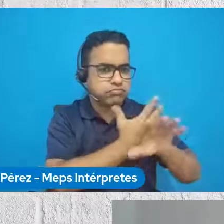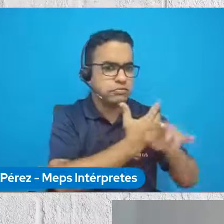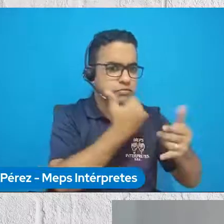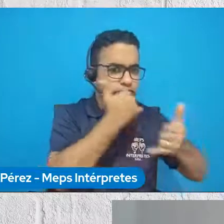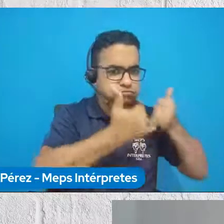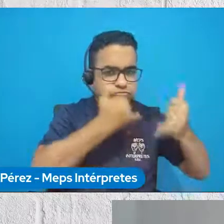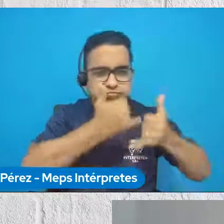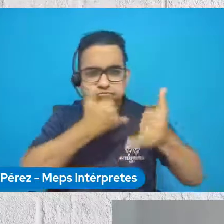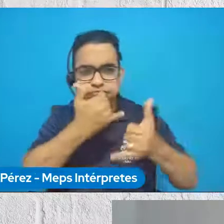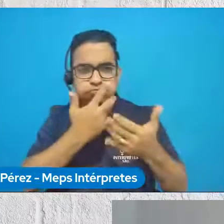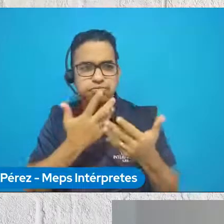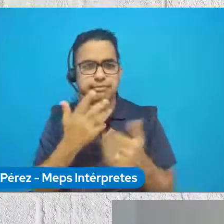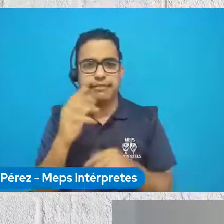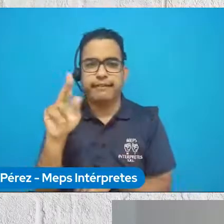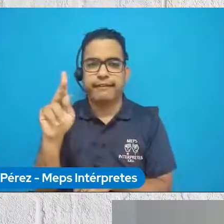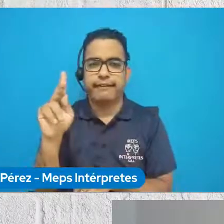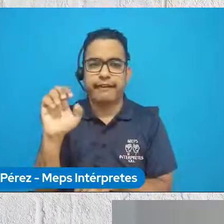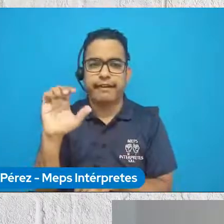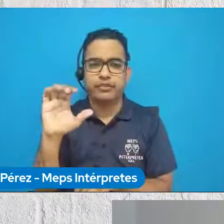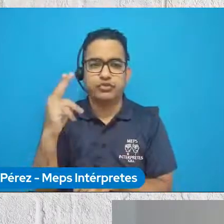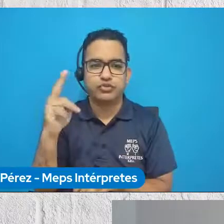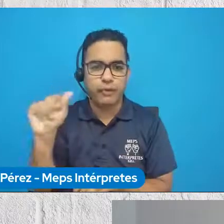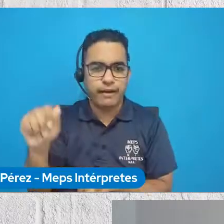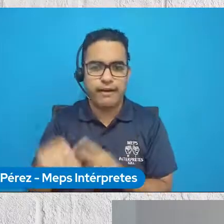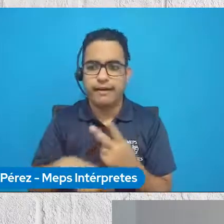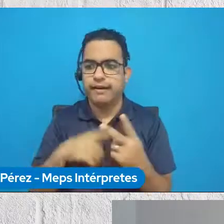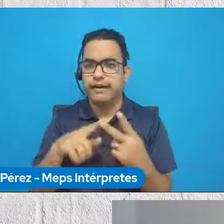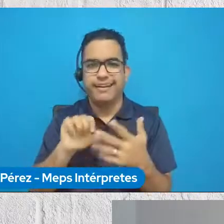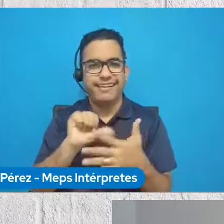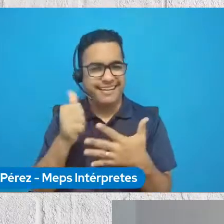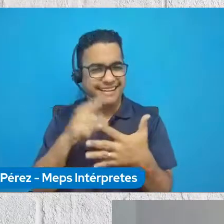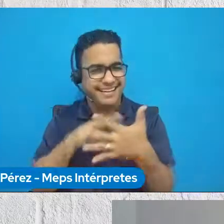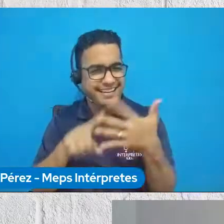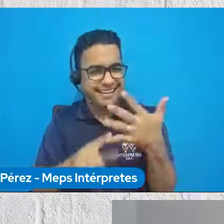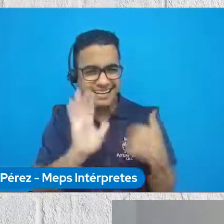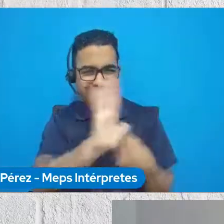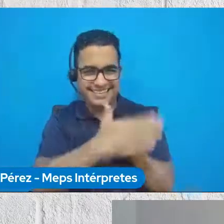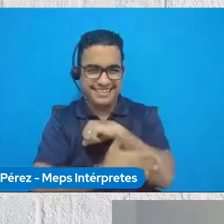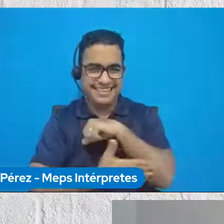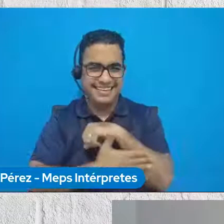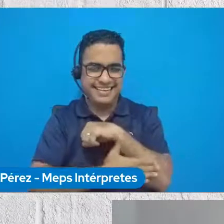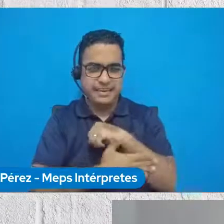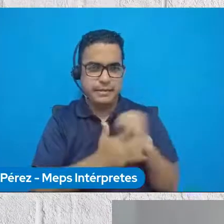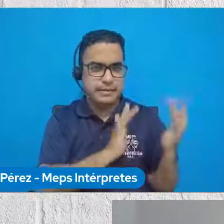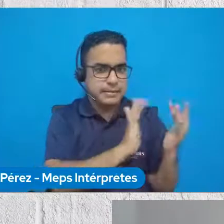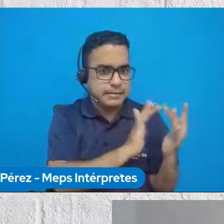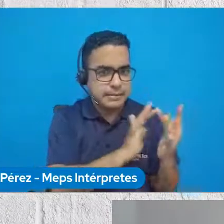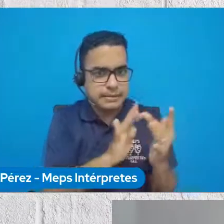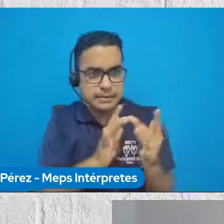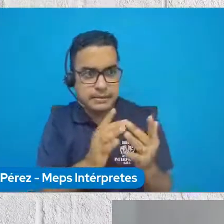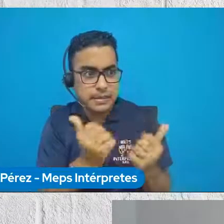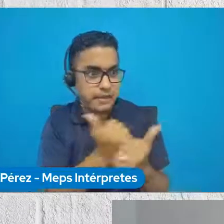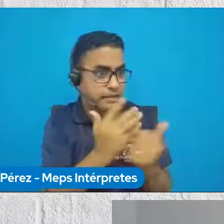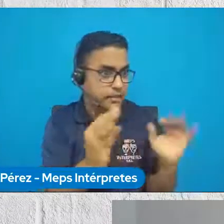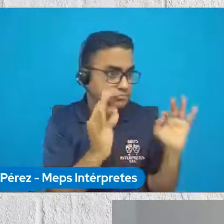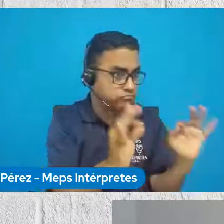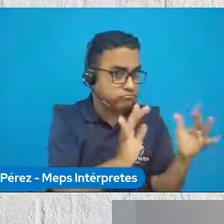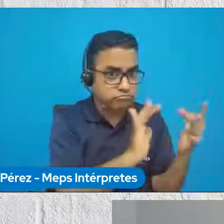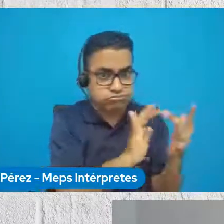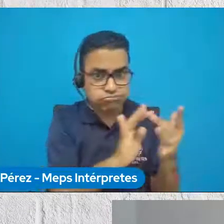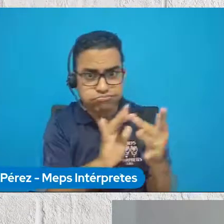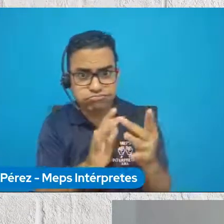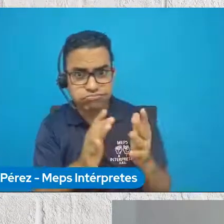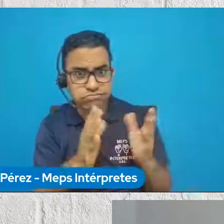quechua y en aymara y realmente eso es algo que se rescata y se reconoce mucho y que se tiene que conocer